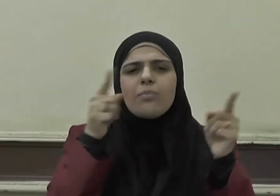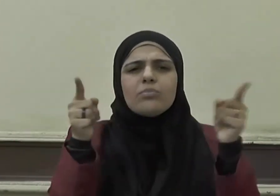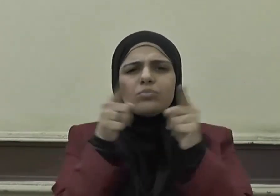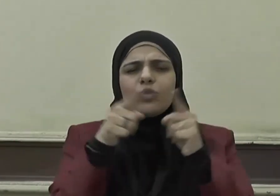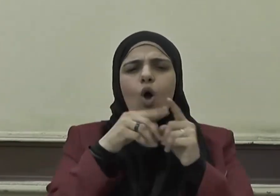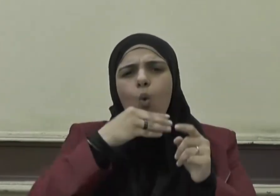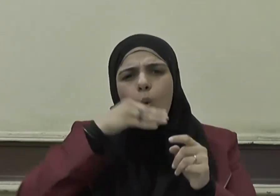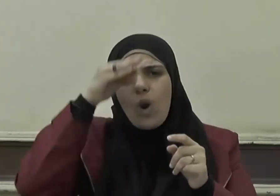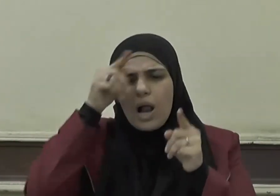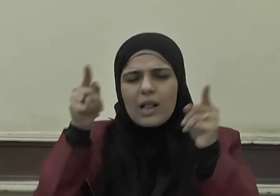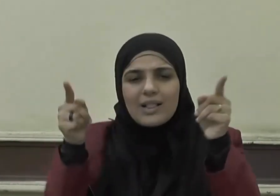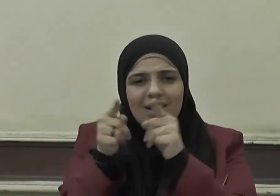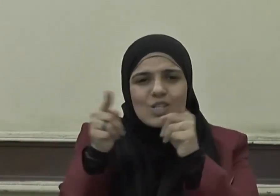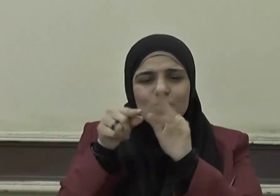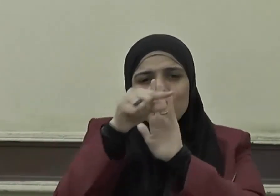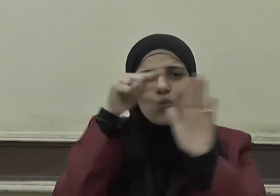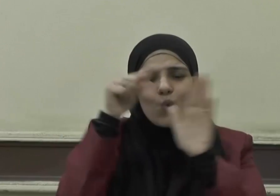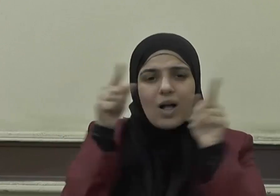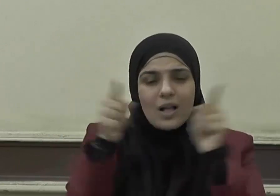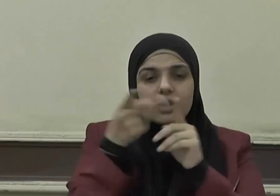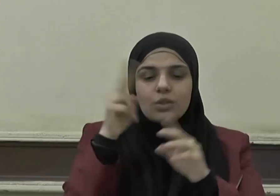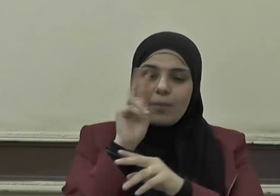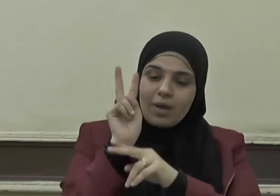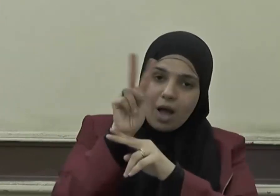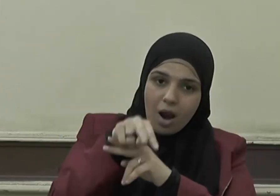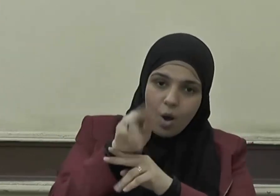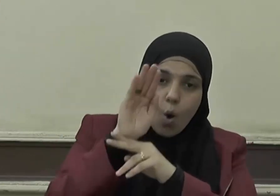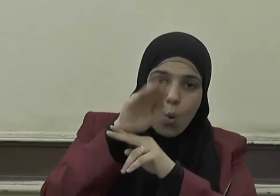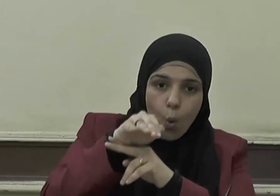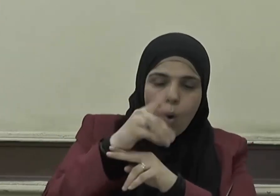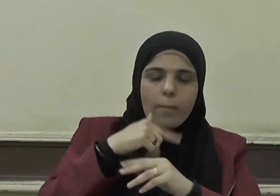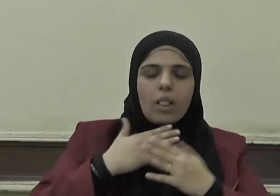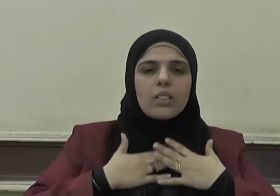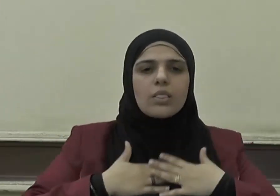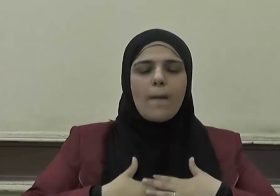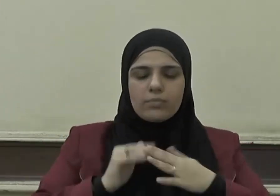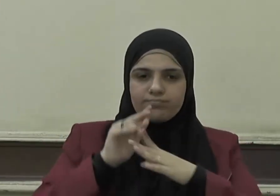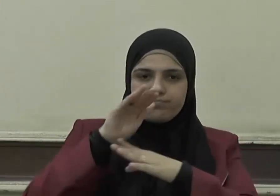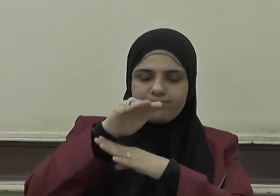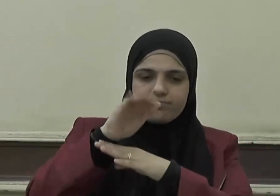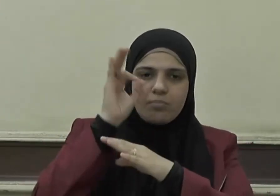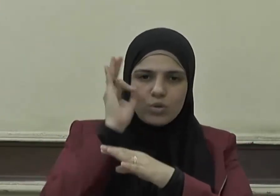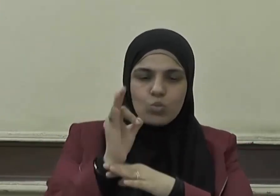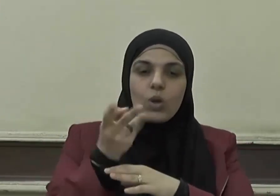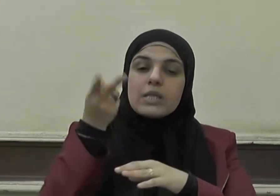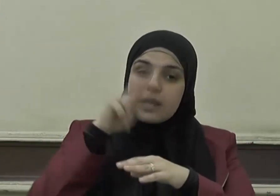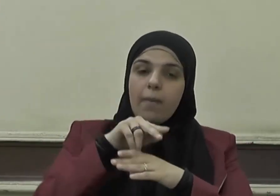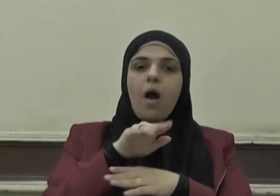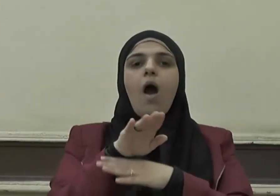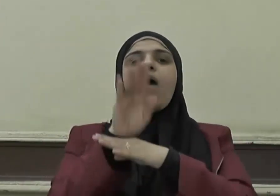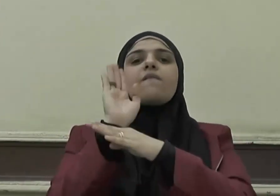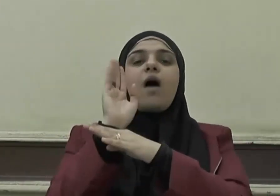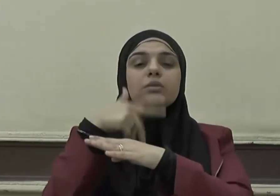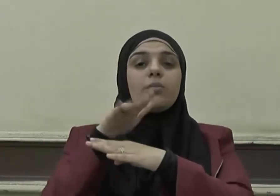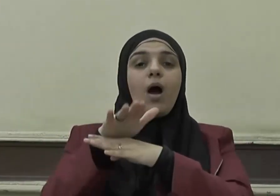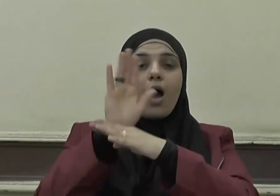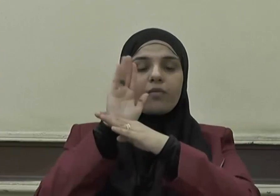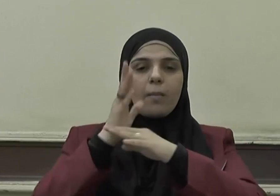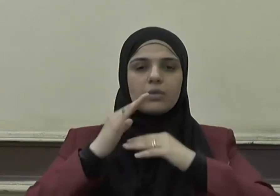معك من القرآن ثم اركع حتى تطمئن راكعا ثم ارفع حتى تعدل